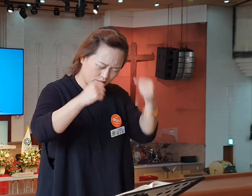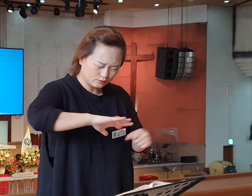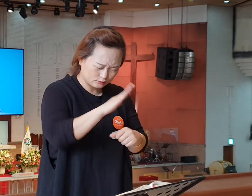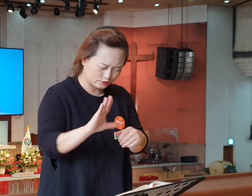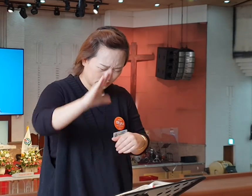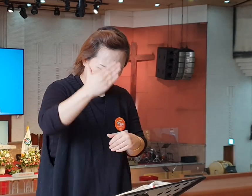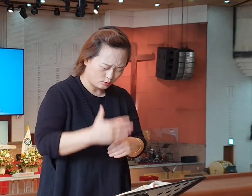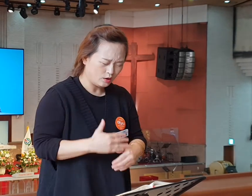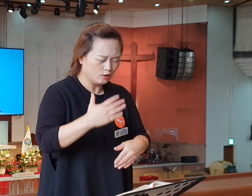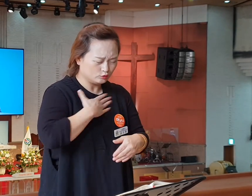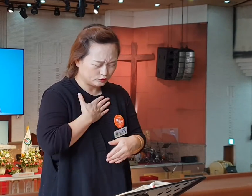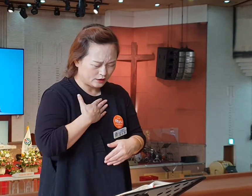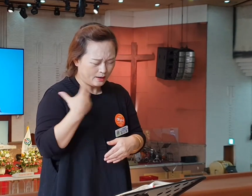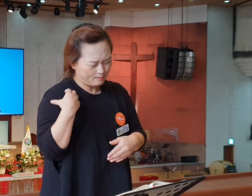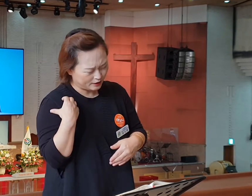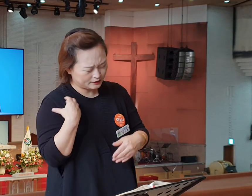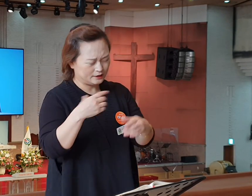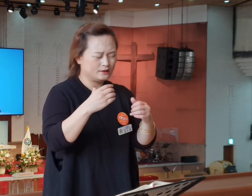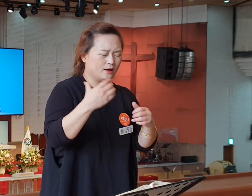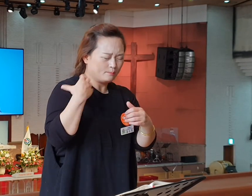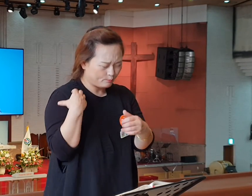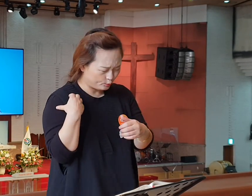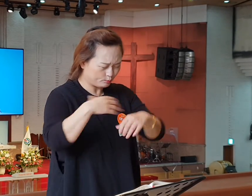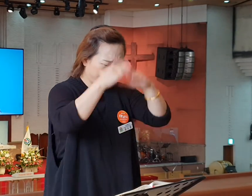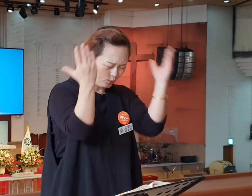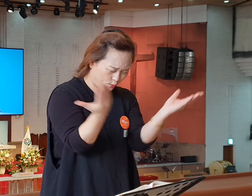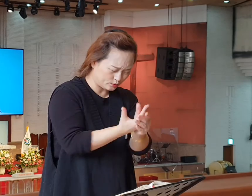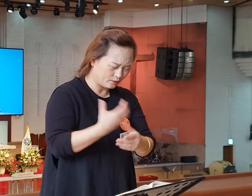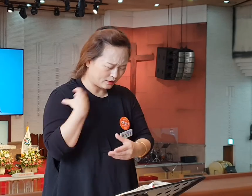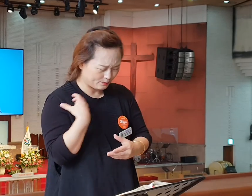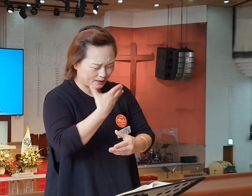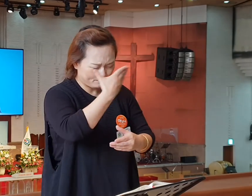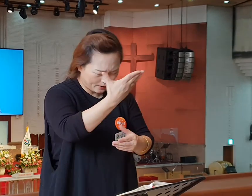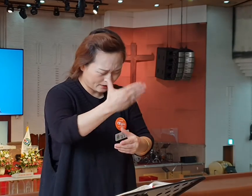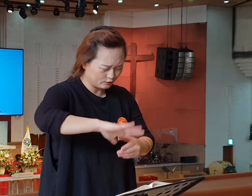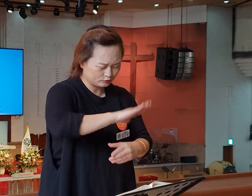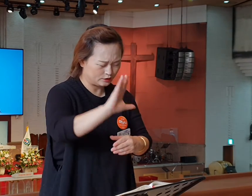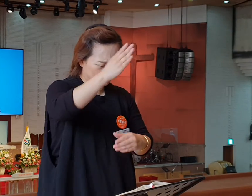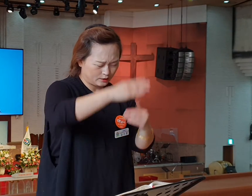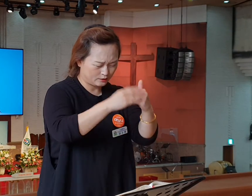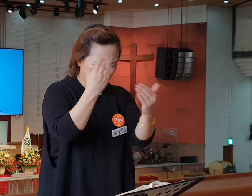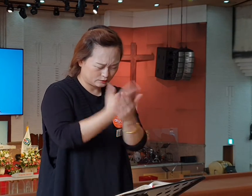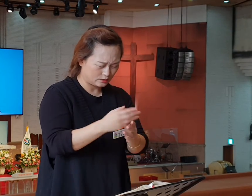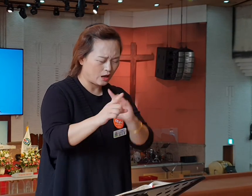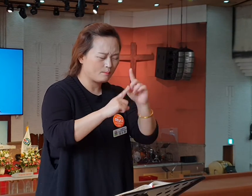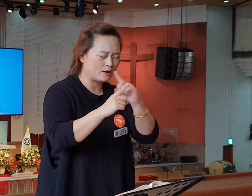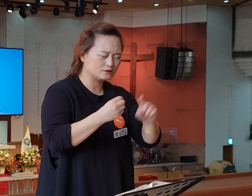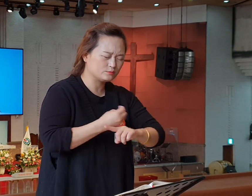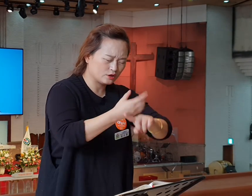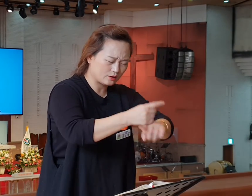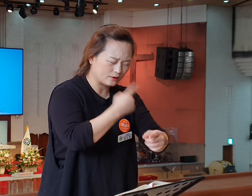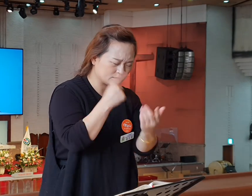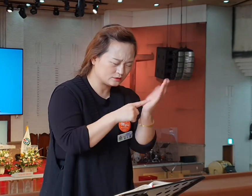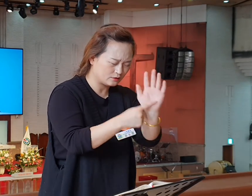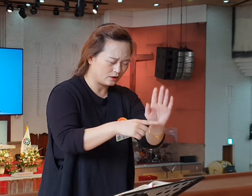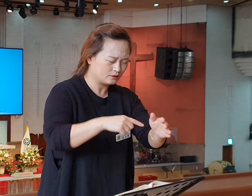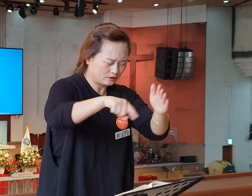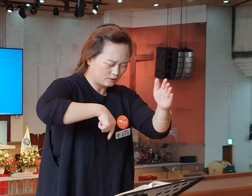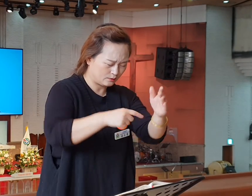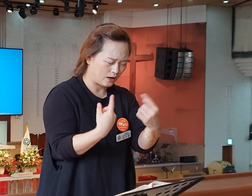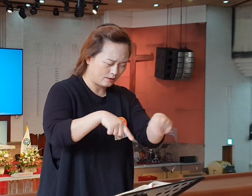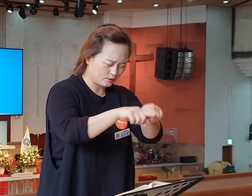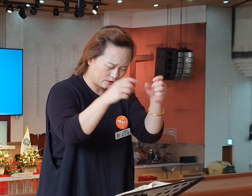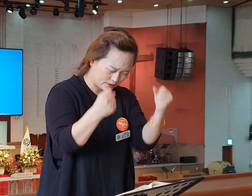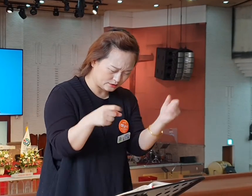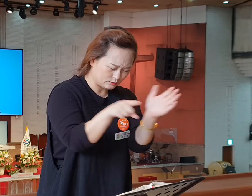아버지 복된 교회, 복된 성도들 되게 하여 주시옵소서 말씀을 전하며 증거하는 그 가운데 주께서 함께 하시는 줄 믿습니다.